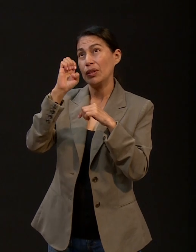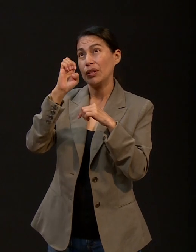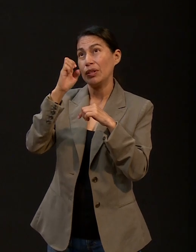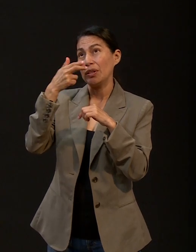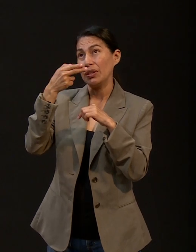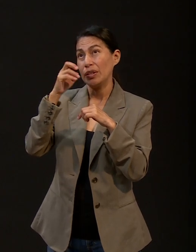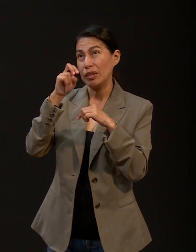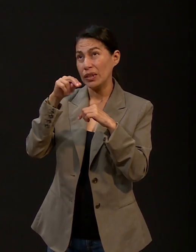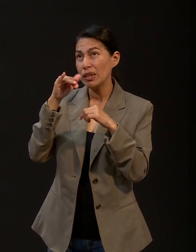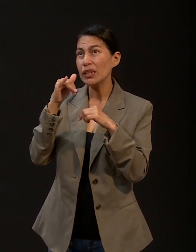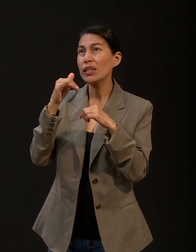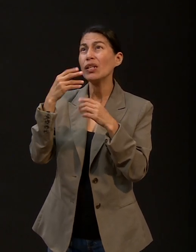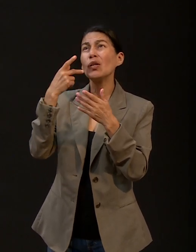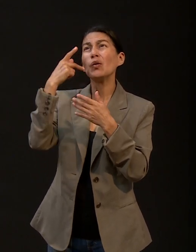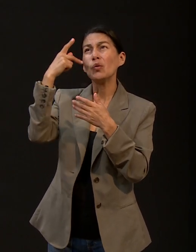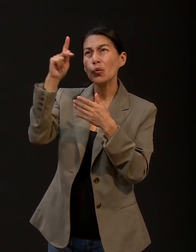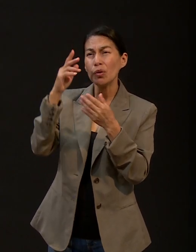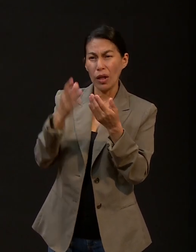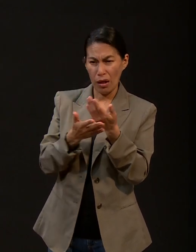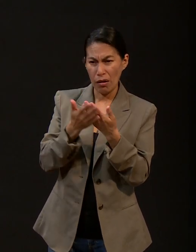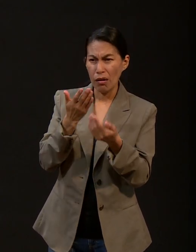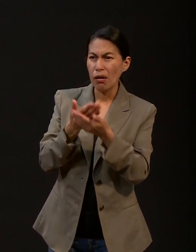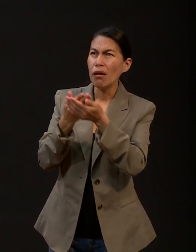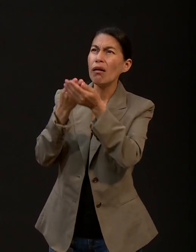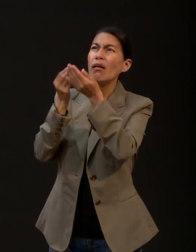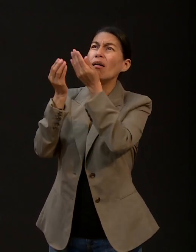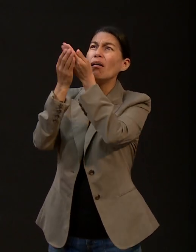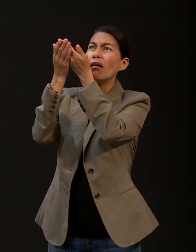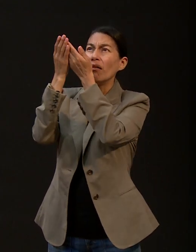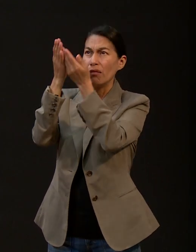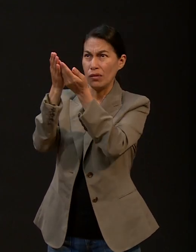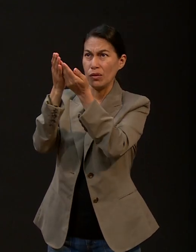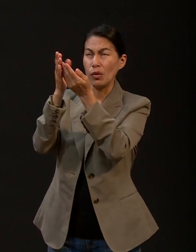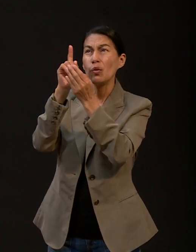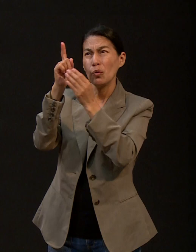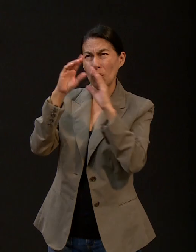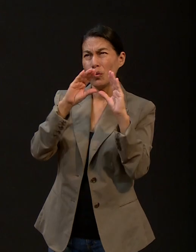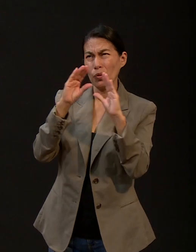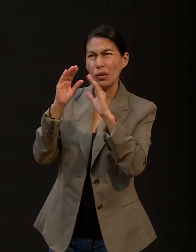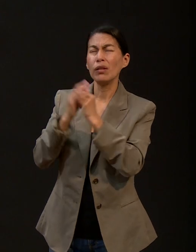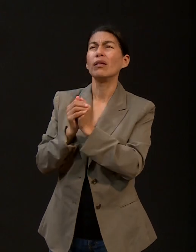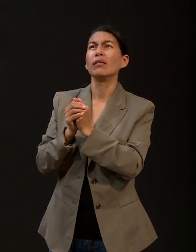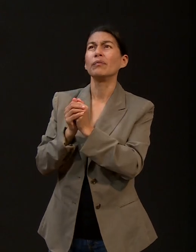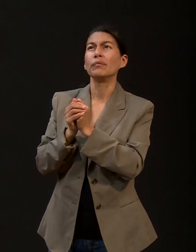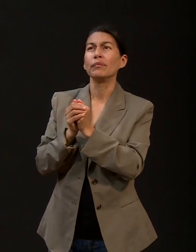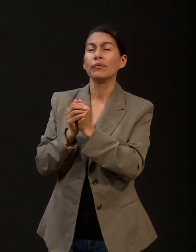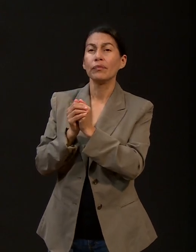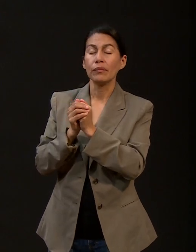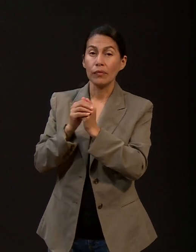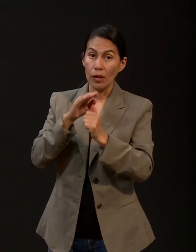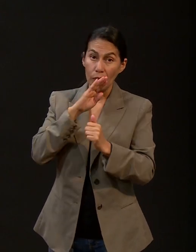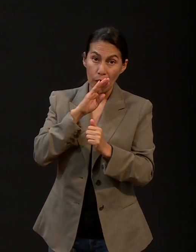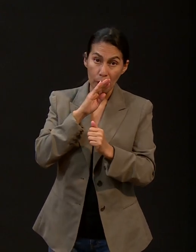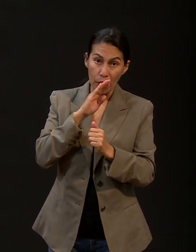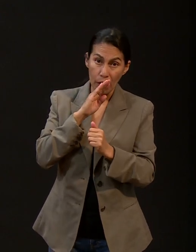entrego y cuídala. Y prácticamente, ella me entregó a Dios